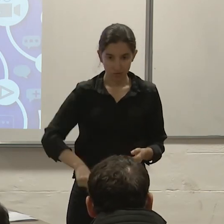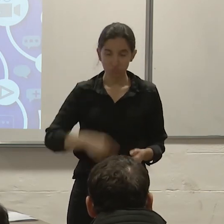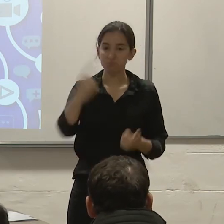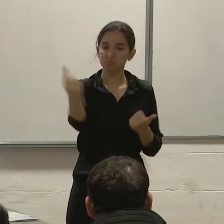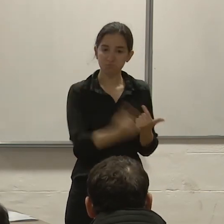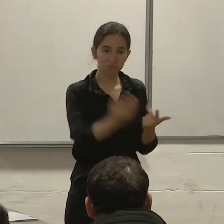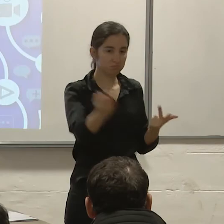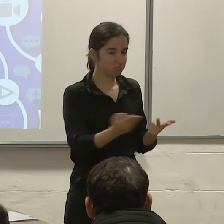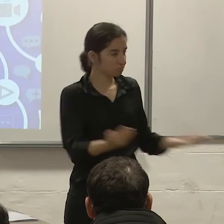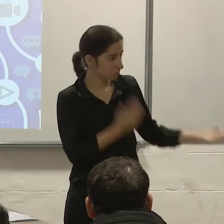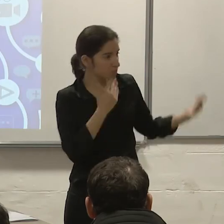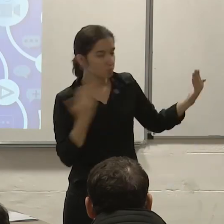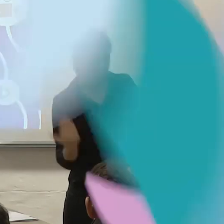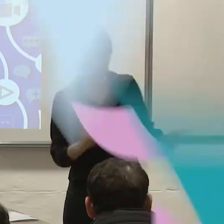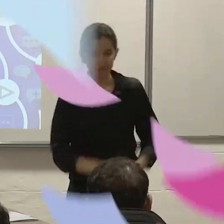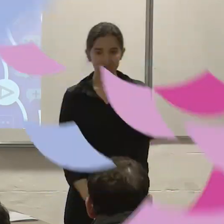oradores y muchas gracias.